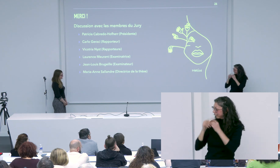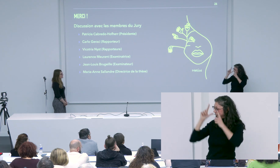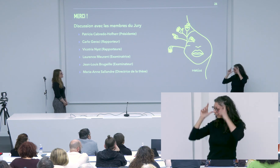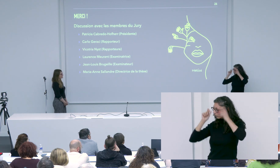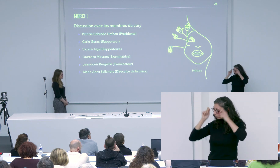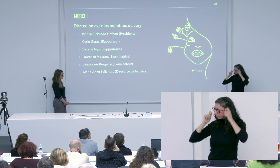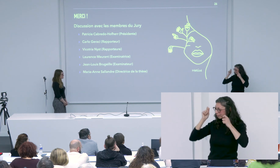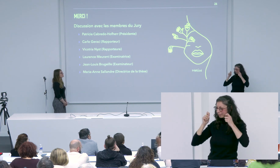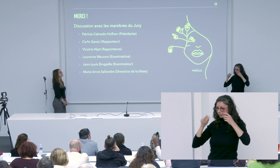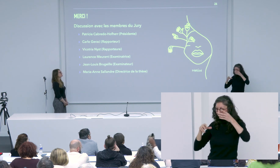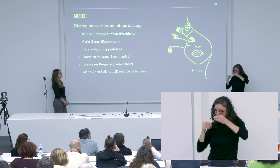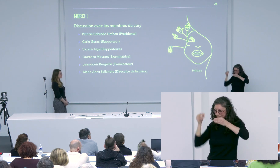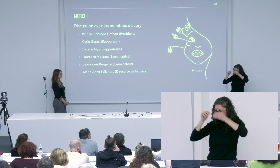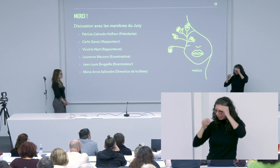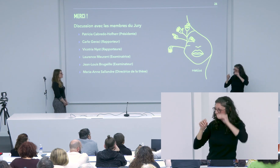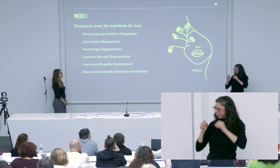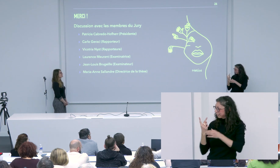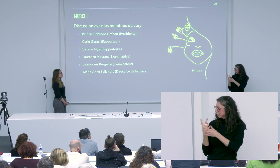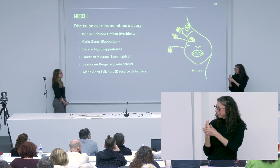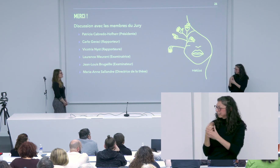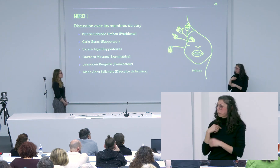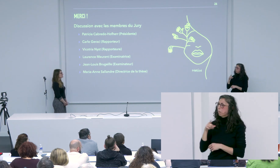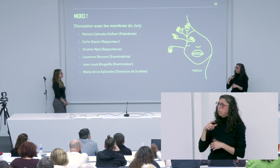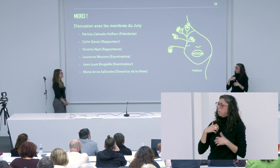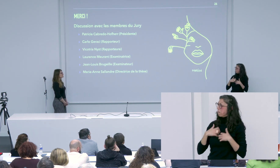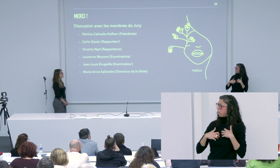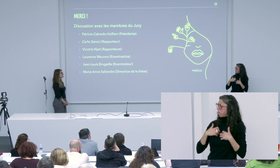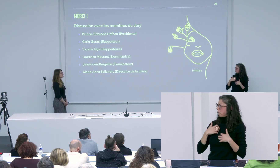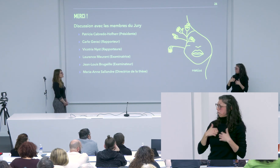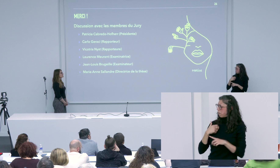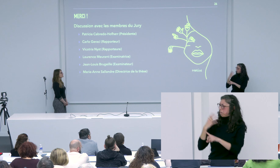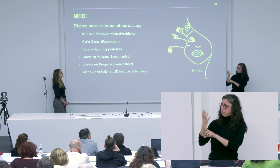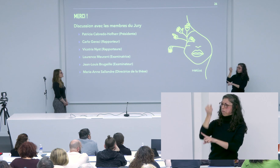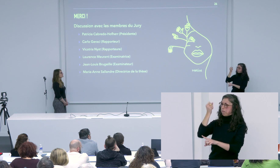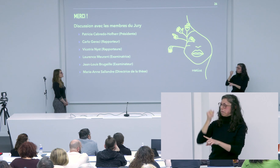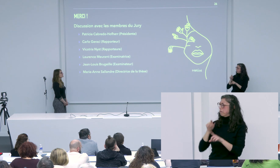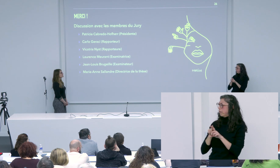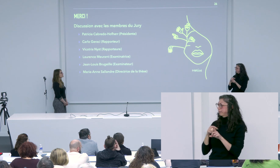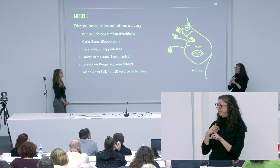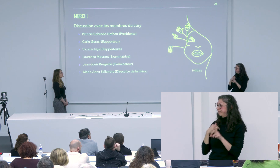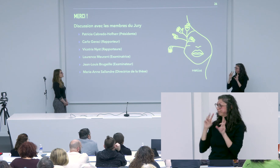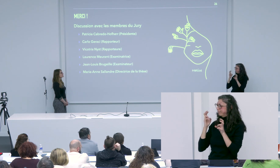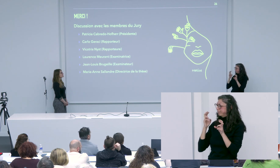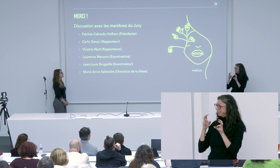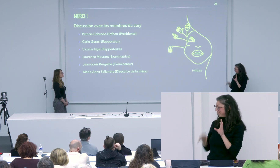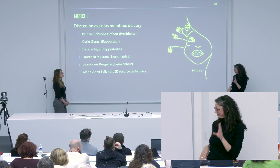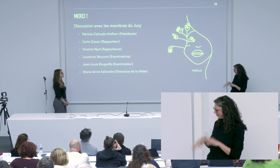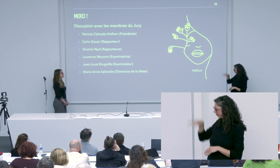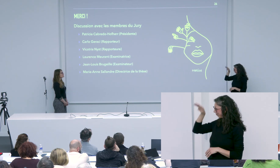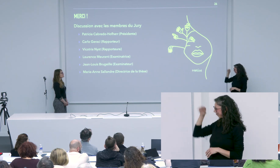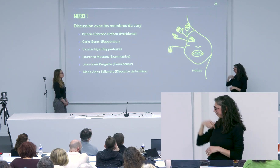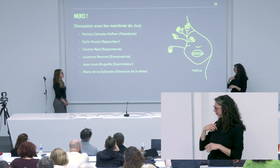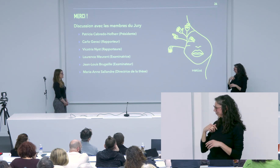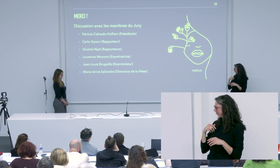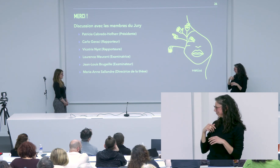un petit peu spécifique, en rajoutant aussi les expressions du visage. Moi, je trouvais ça vraiment très intéressant et c'est comme ça que je me suis